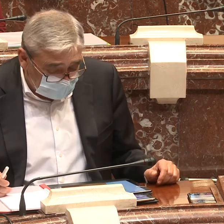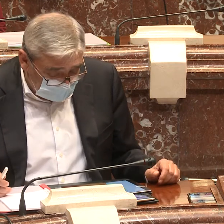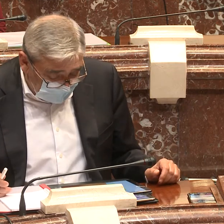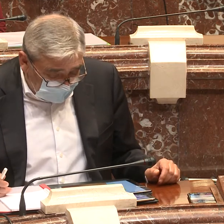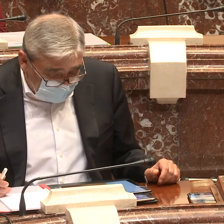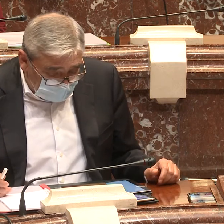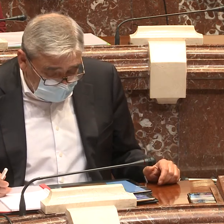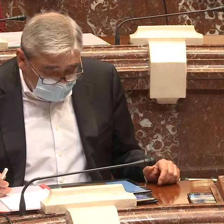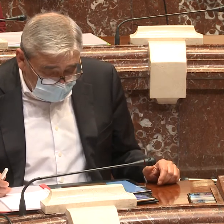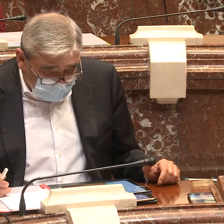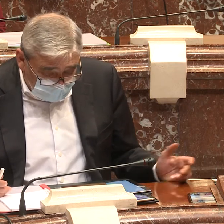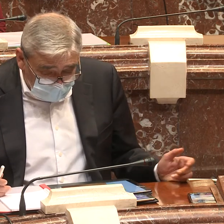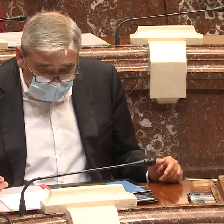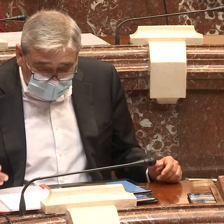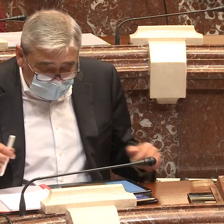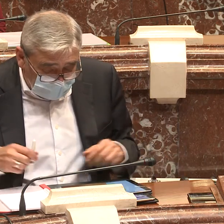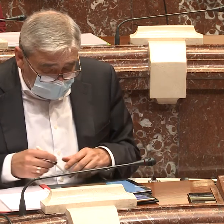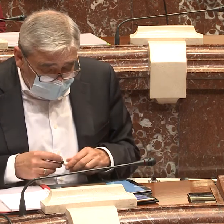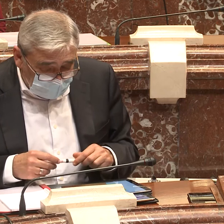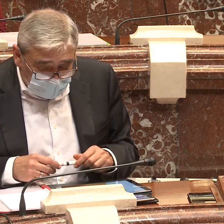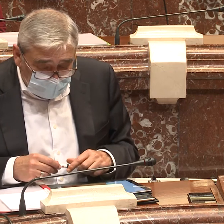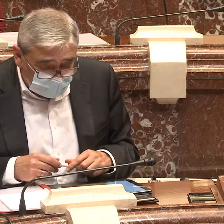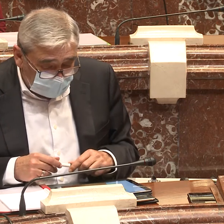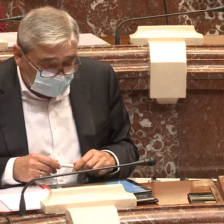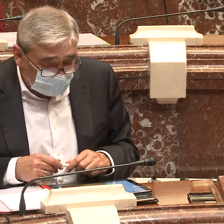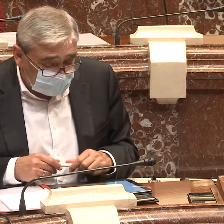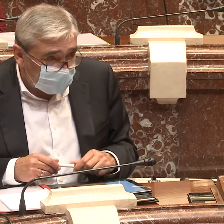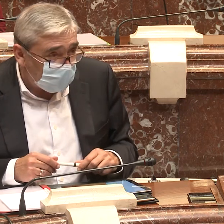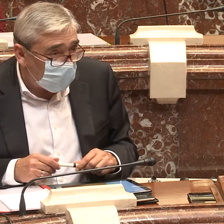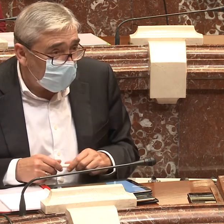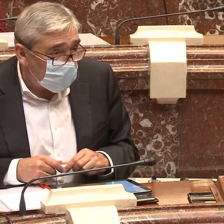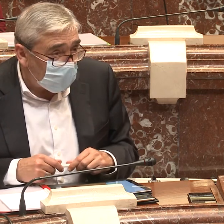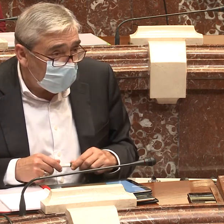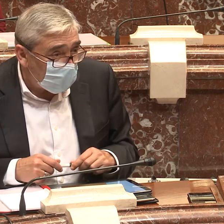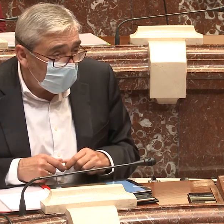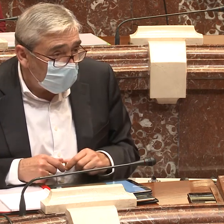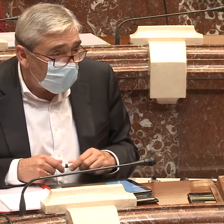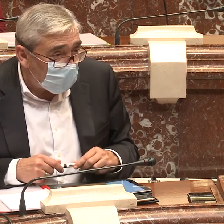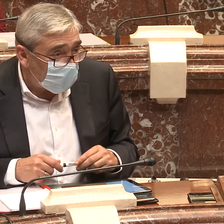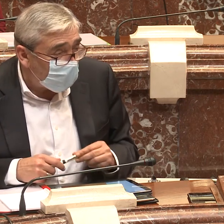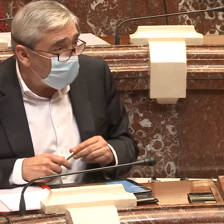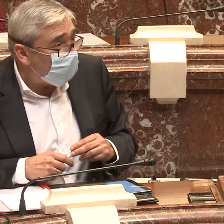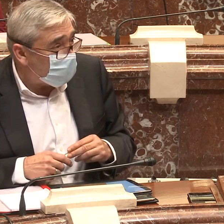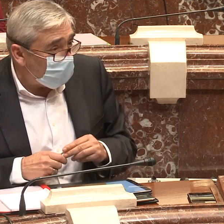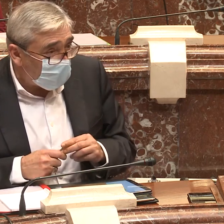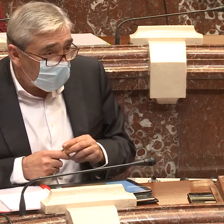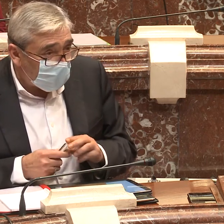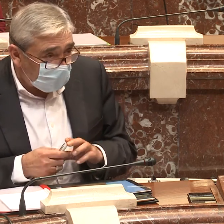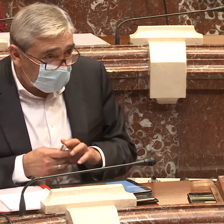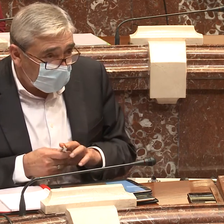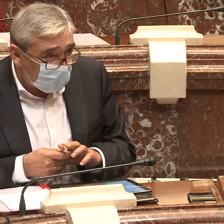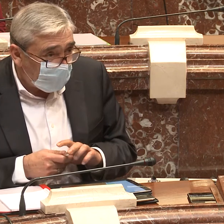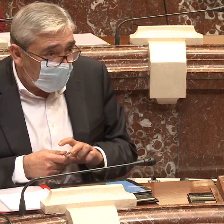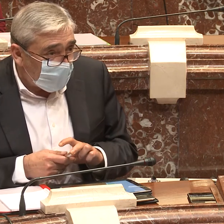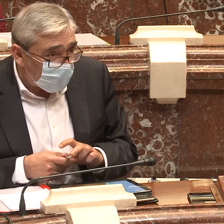de estar ya prácticamente conseguido. Recordar también que en las pasadas legislaturas, tanto en la séptima como en la estaba, ahí en la novena, ya hubo comisiones de